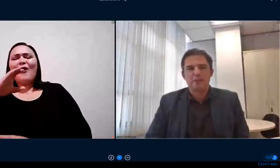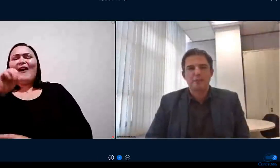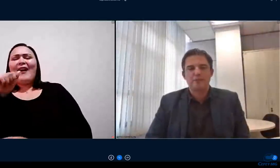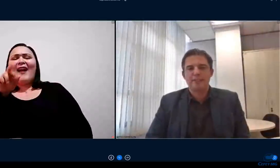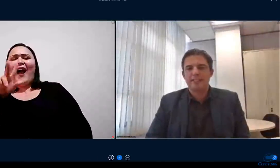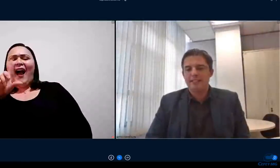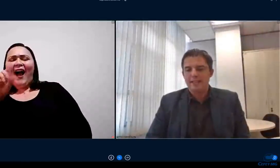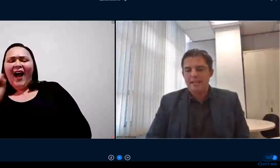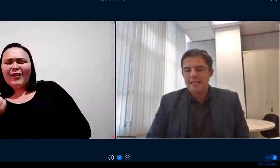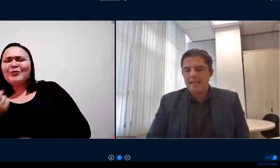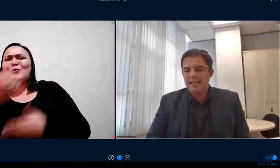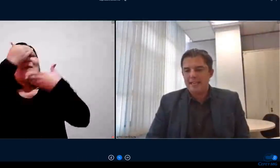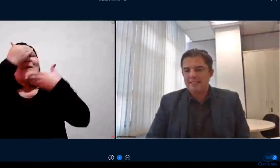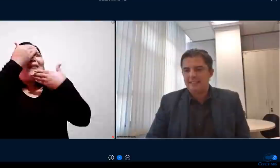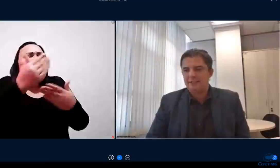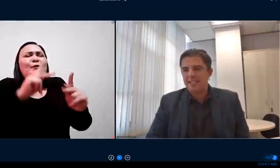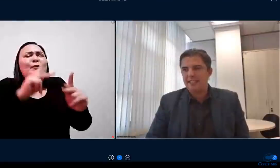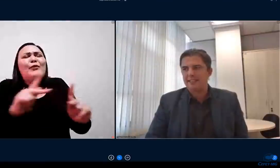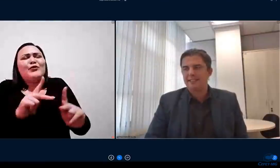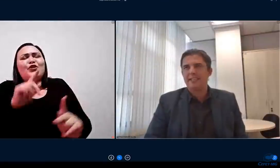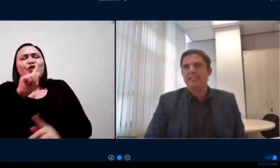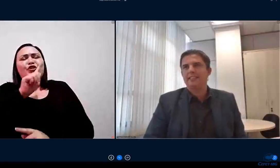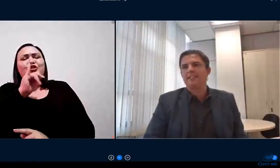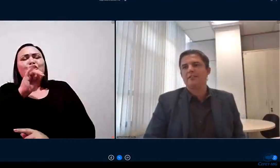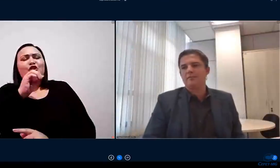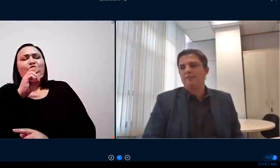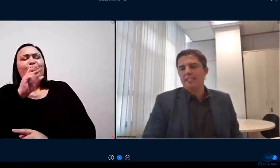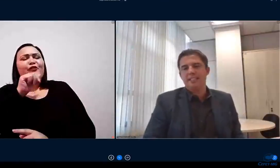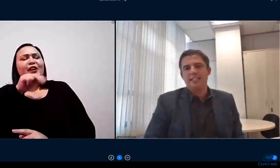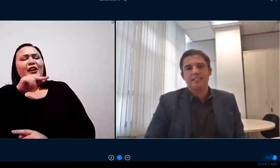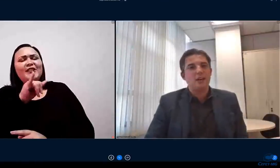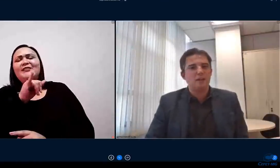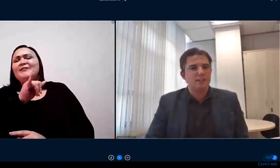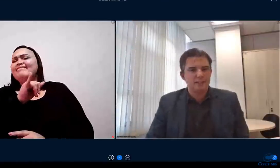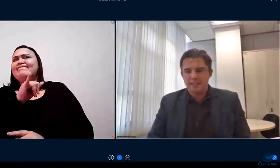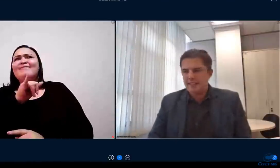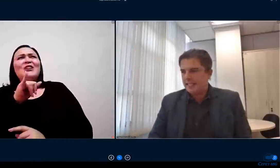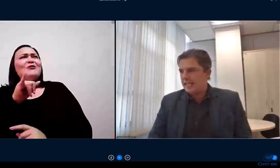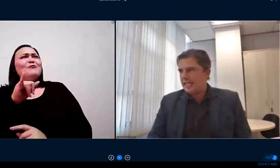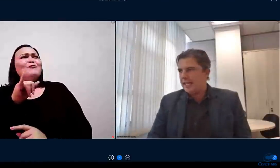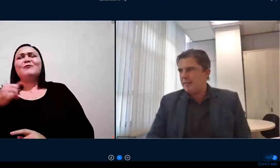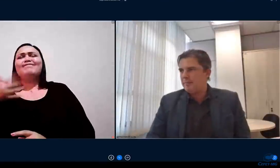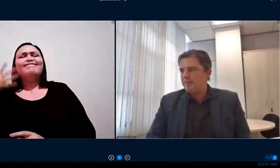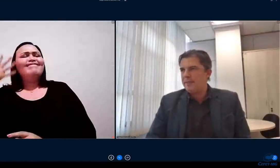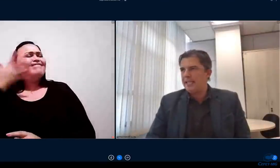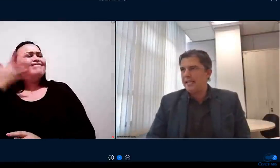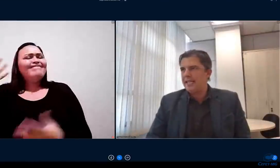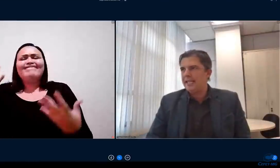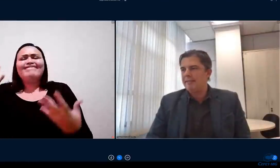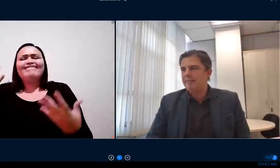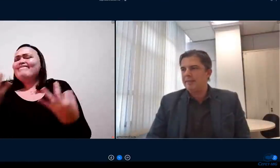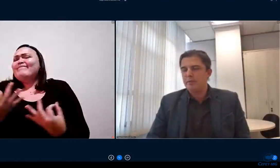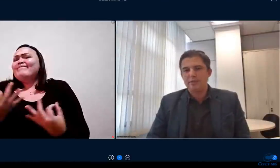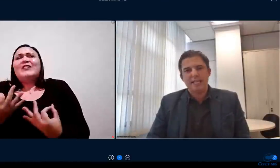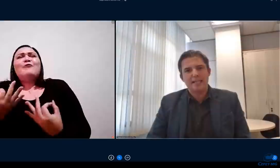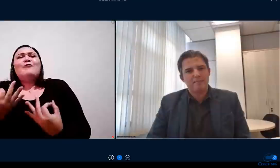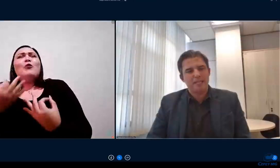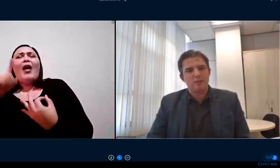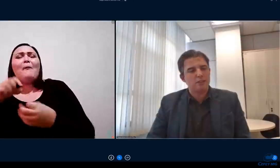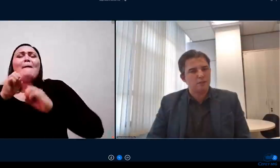professor Giovanni essas falas elas são verdadeiras aulas para para